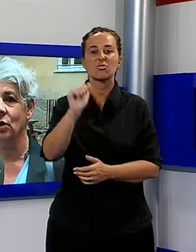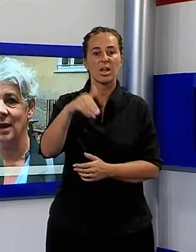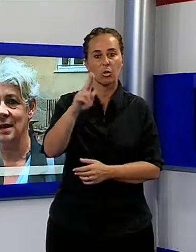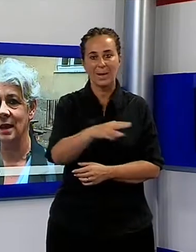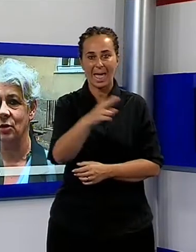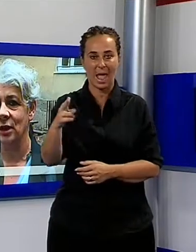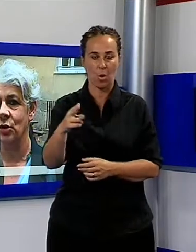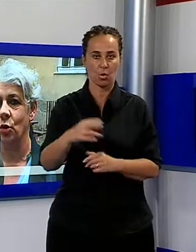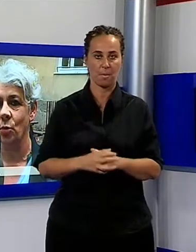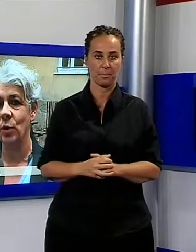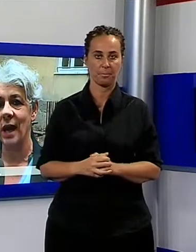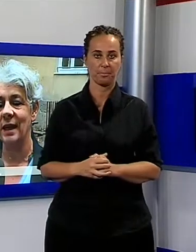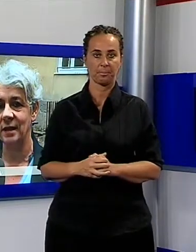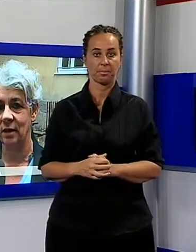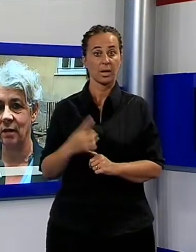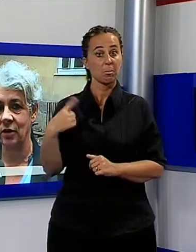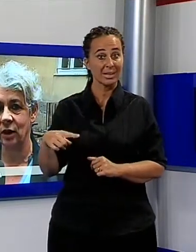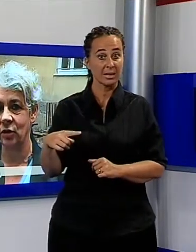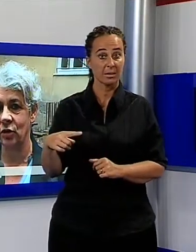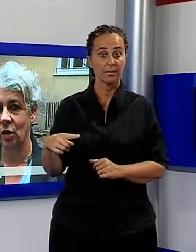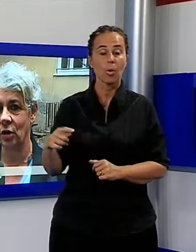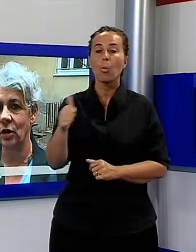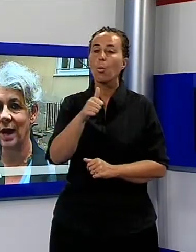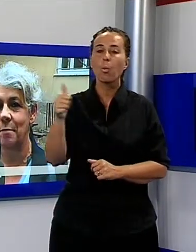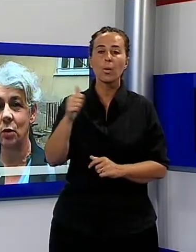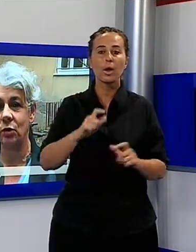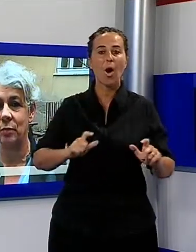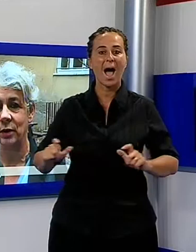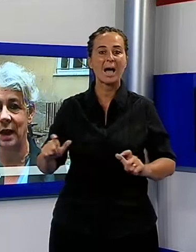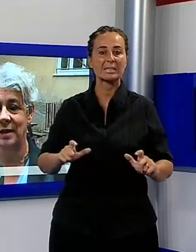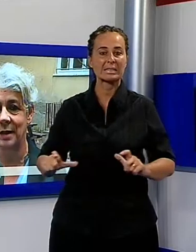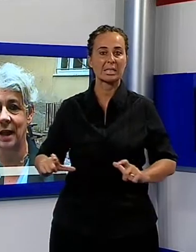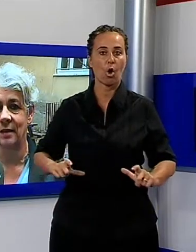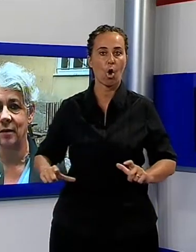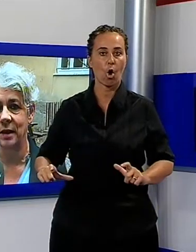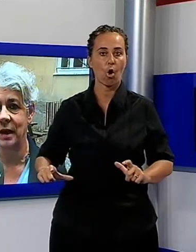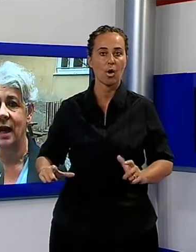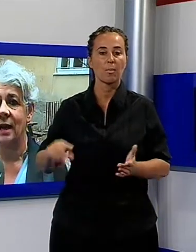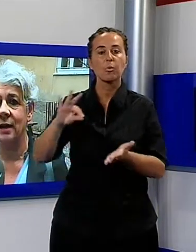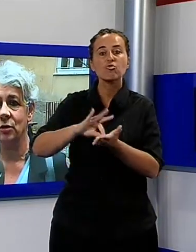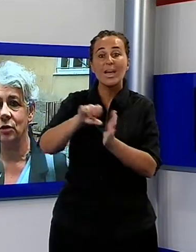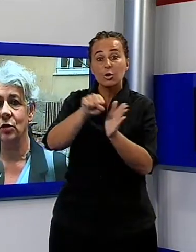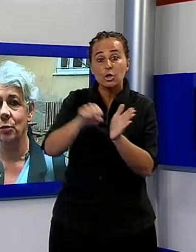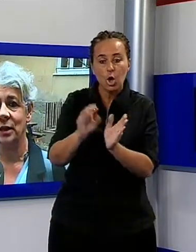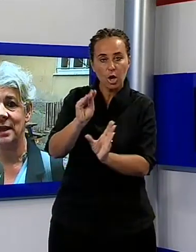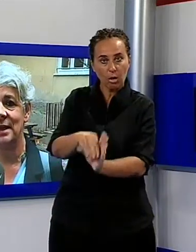asilo nido comunale che si trova nel centro storico ed era molto importante per tante famiglie che questo nido potesse